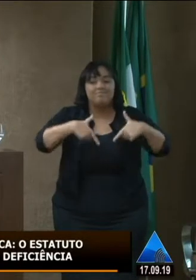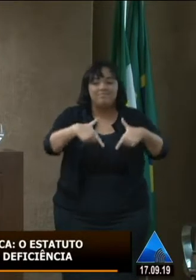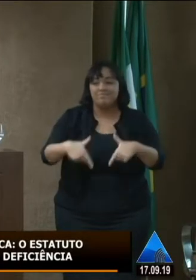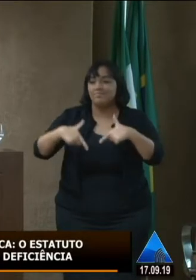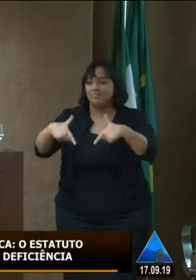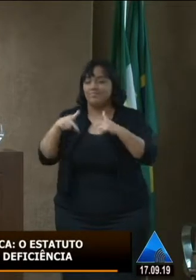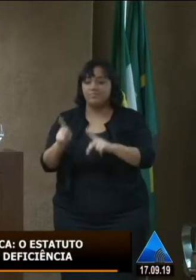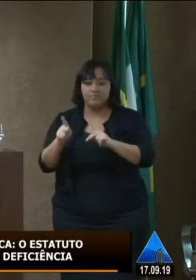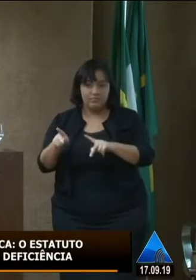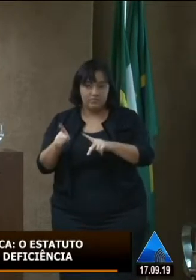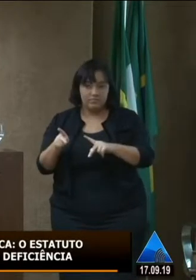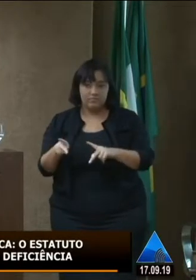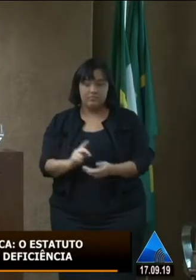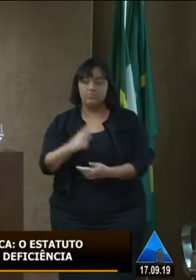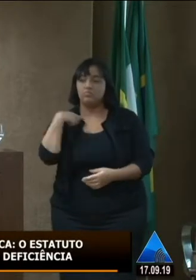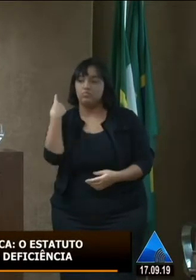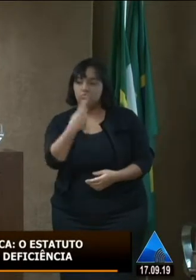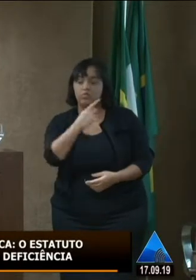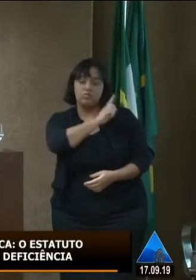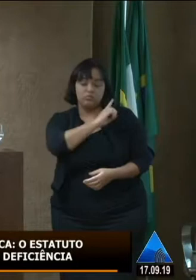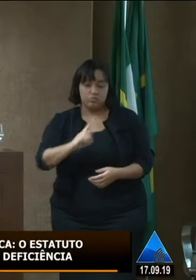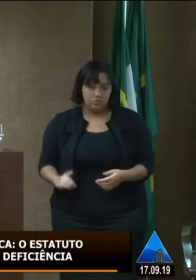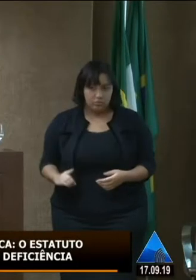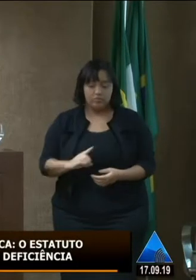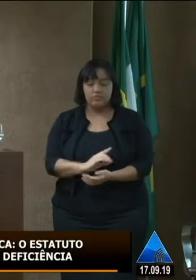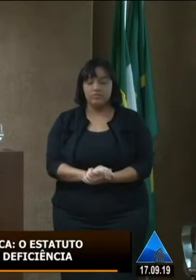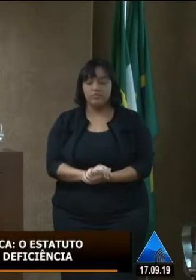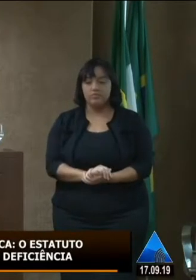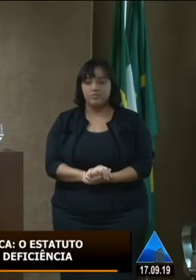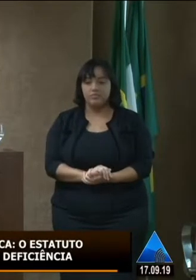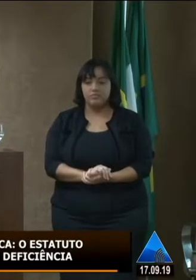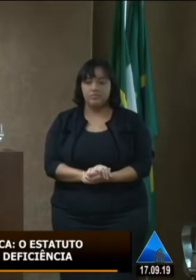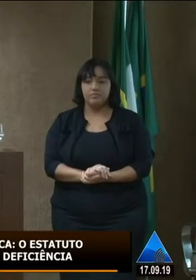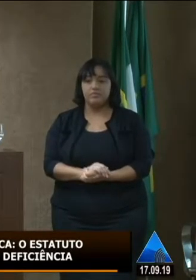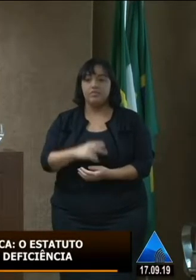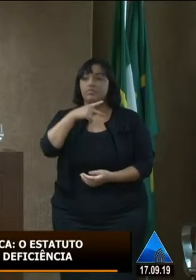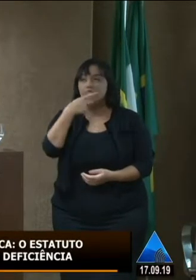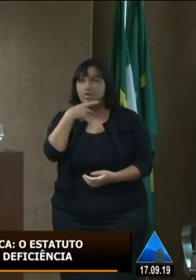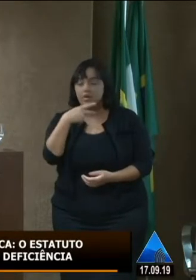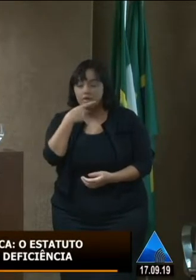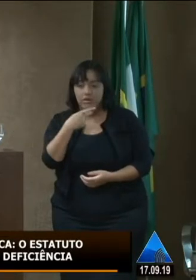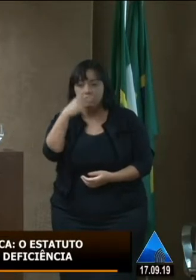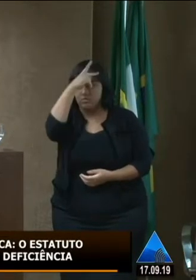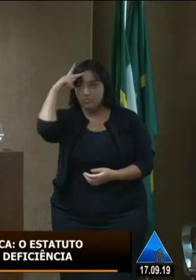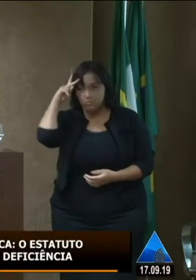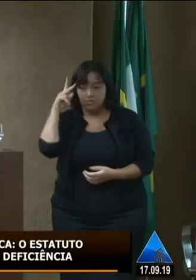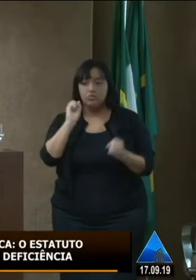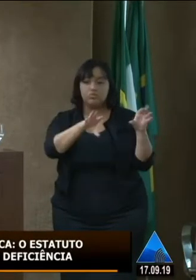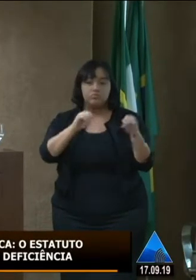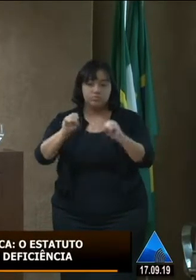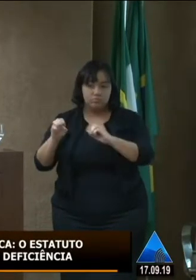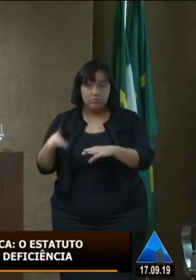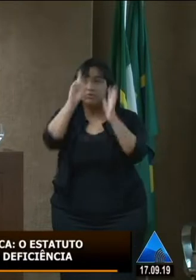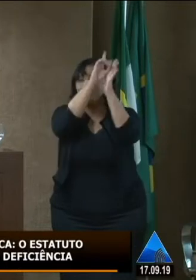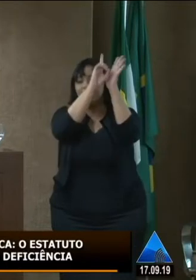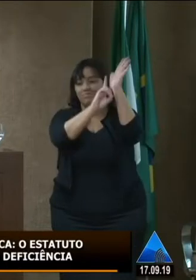enquanto secretaria de educação assegurar aos nossos escolares o direito a